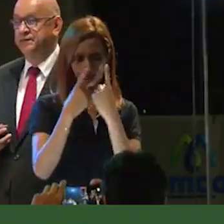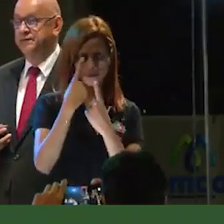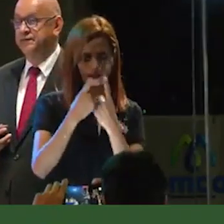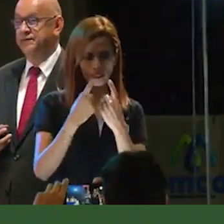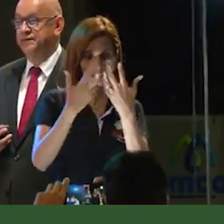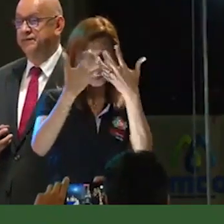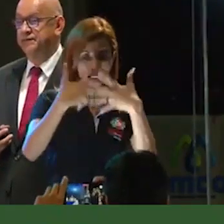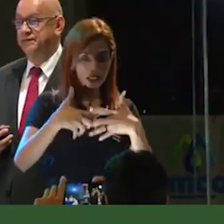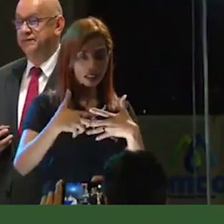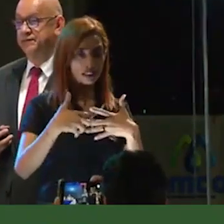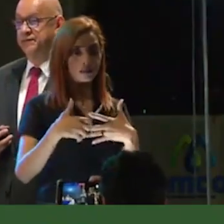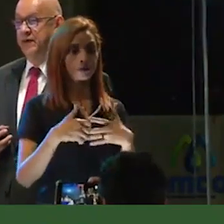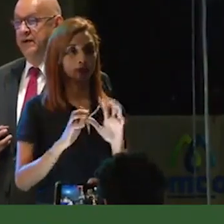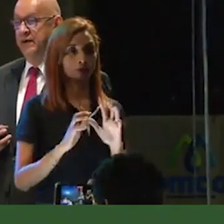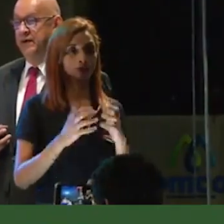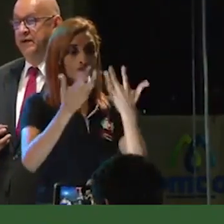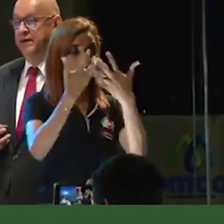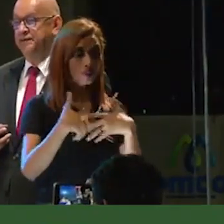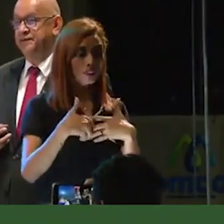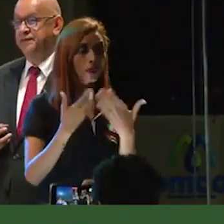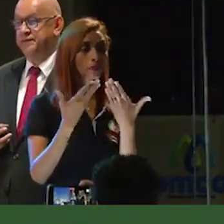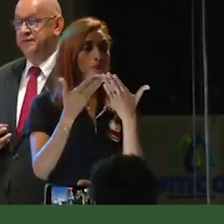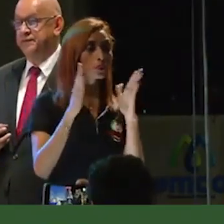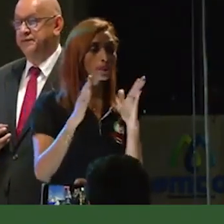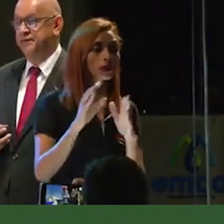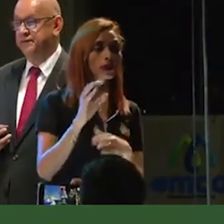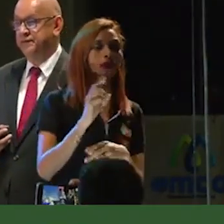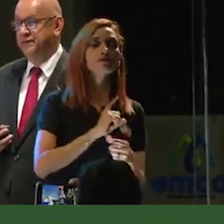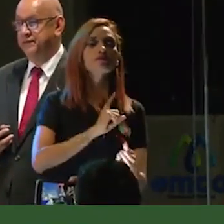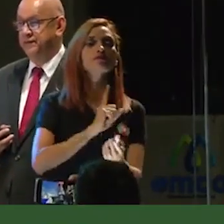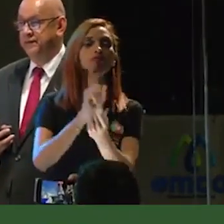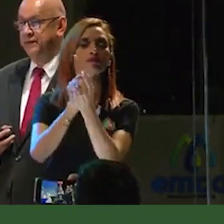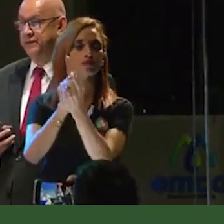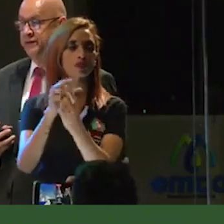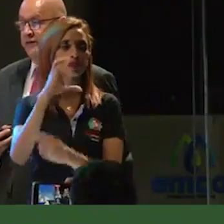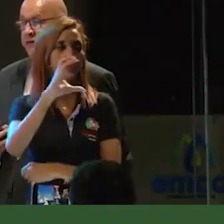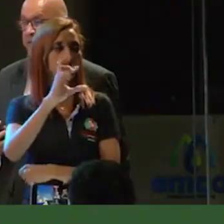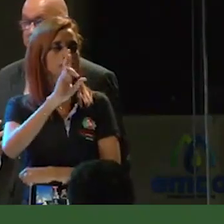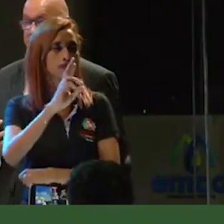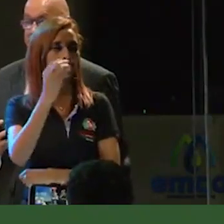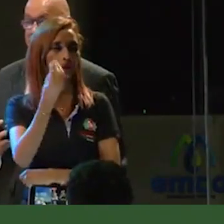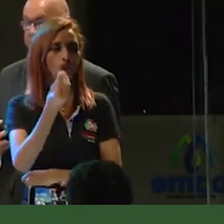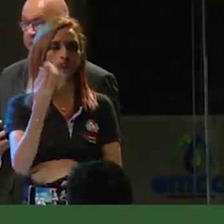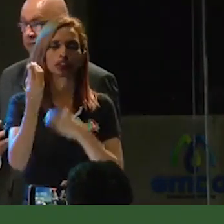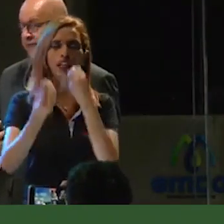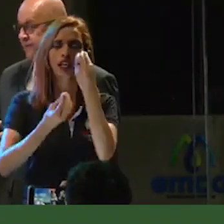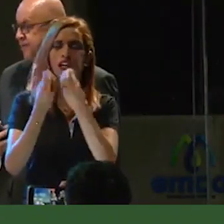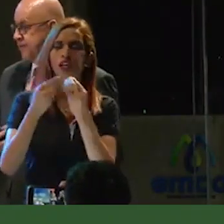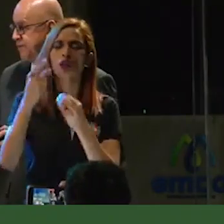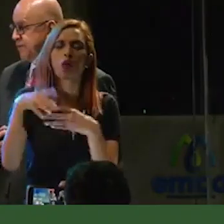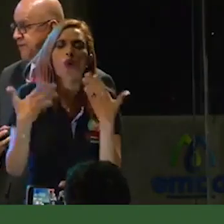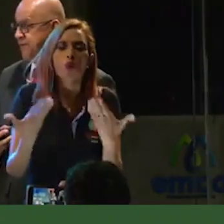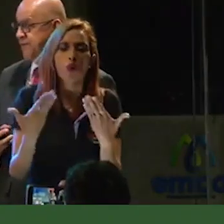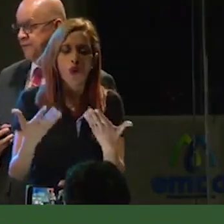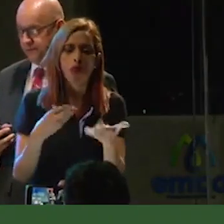municipales, empresas públicas de Calarca ya se acercó a la SERECUILES y nos preguntó cómo es el modelo de pago por servicios ambientales para